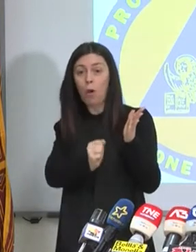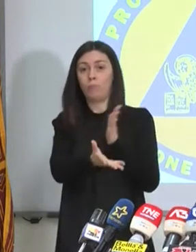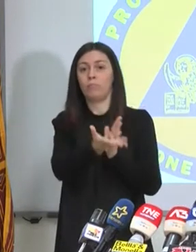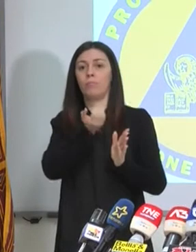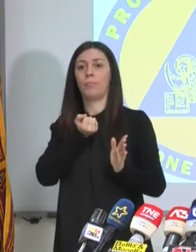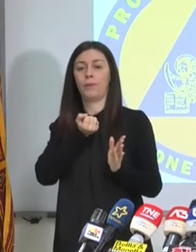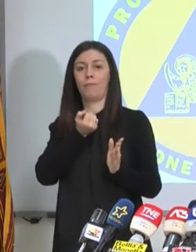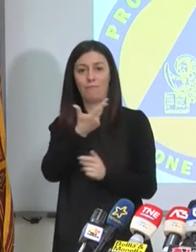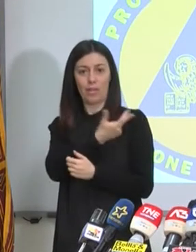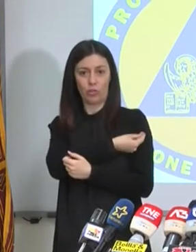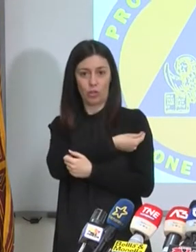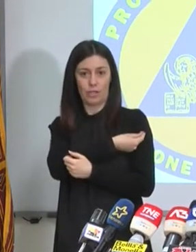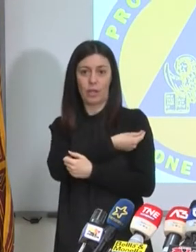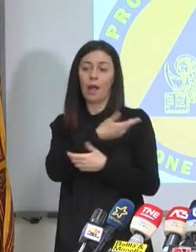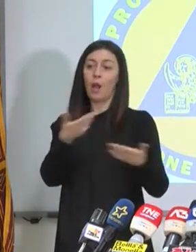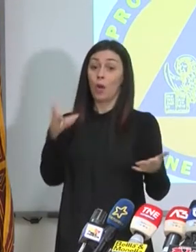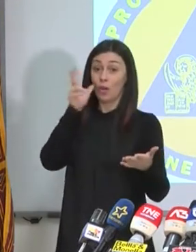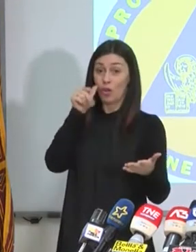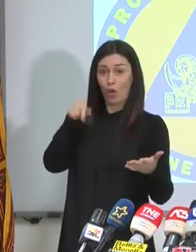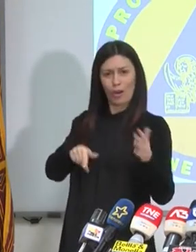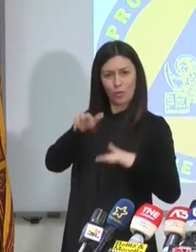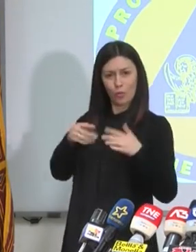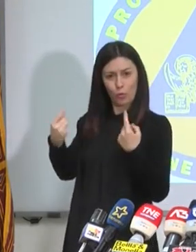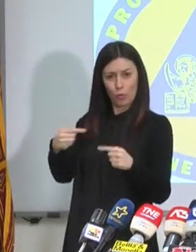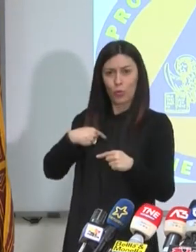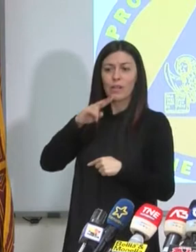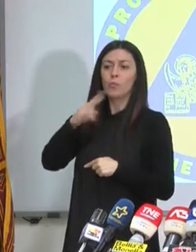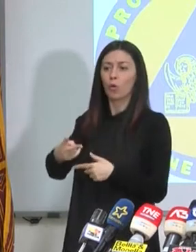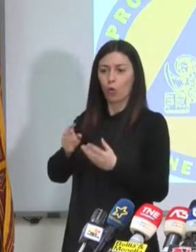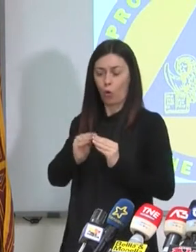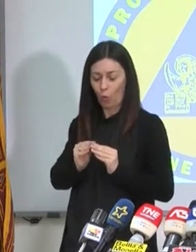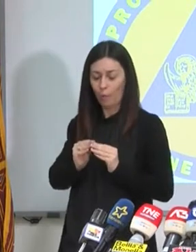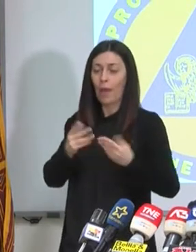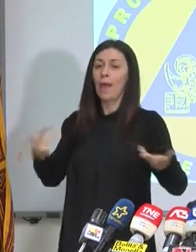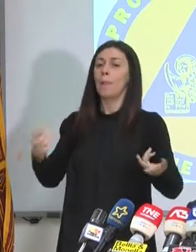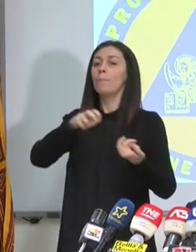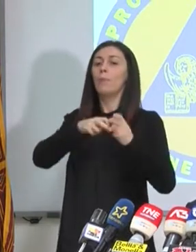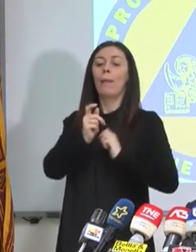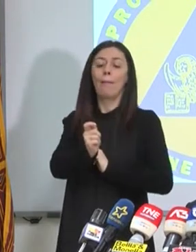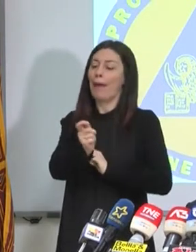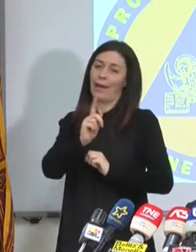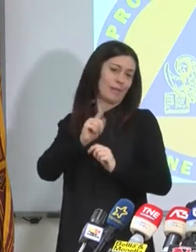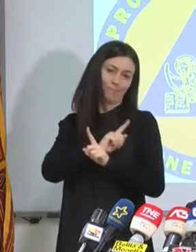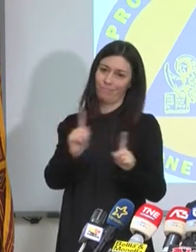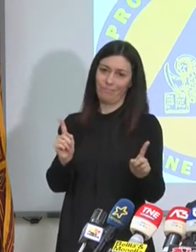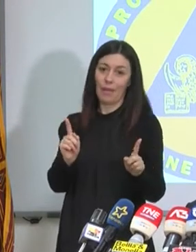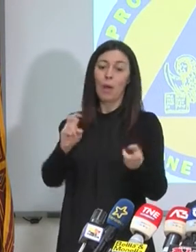Quindi qual è quella risposta che diamo alla signora? Che il problema non è pagarsi il vaccino, ma il problema è avere il vaccino.